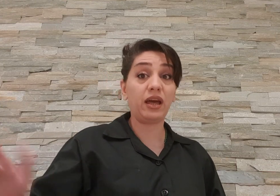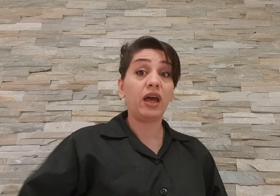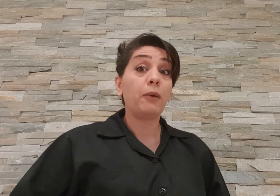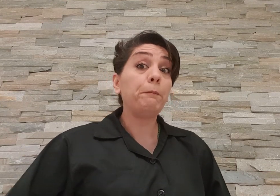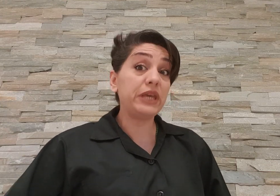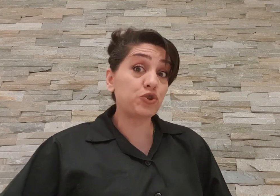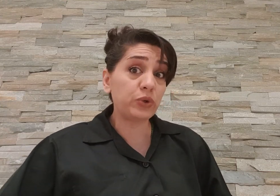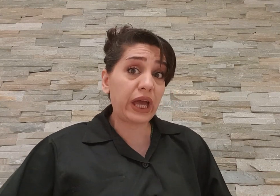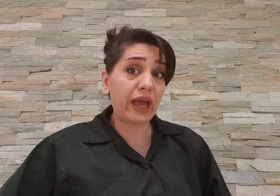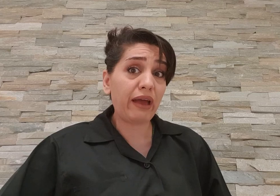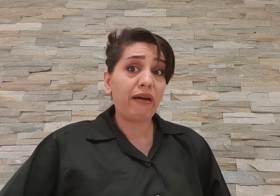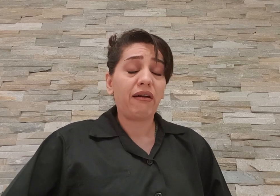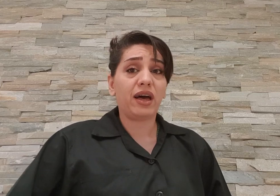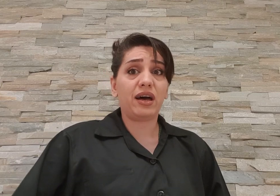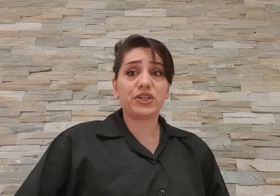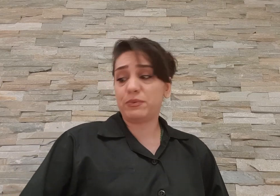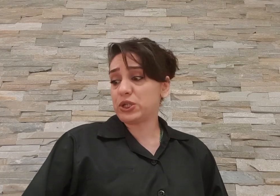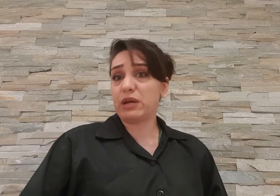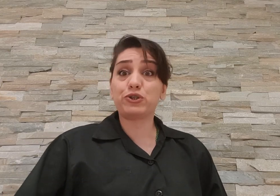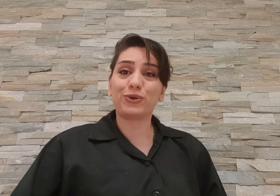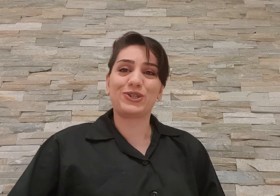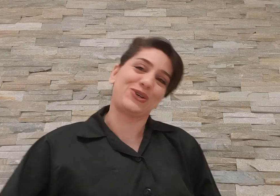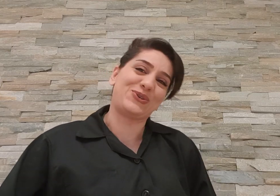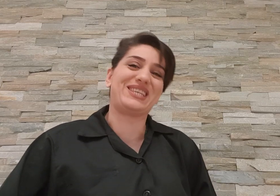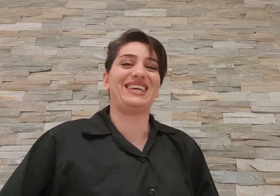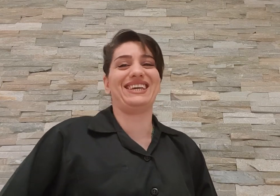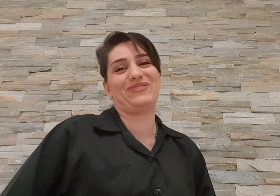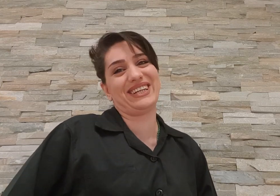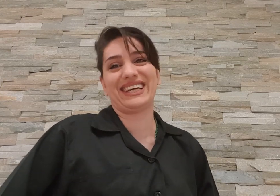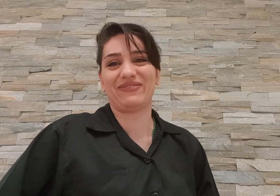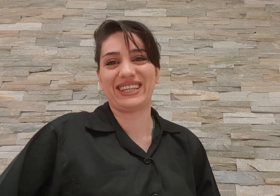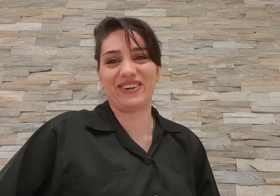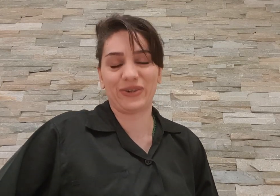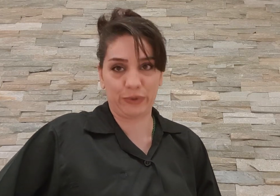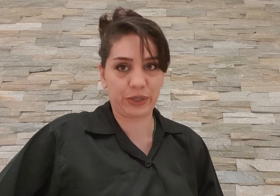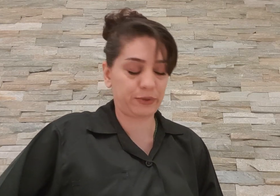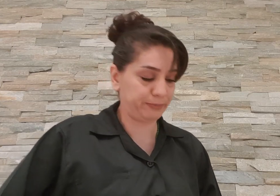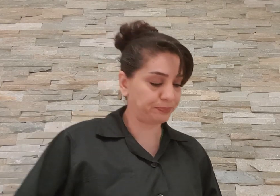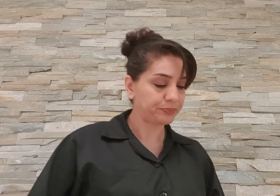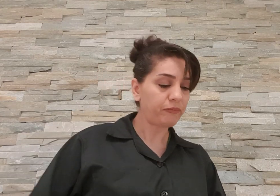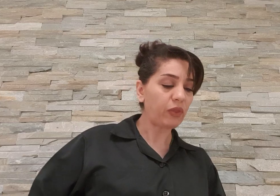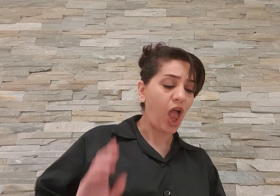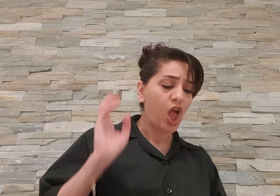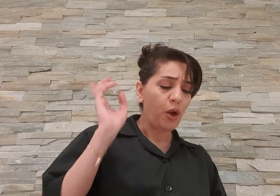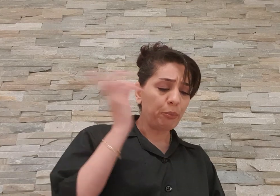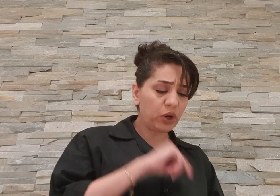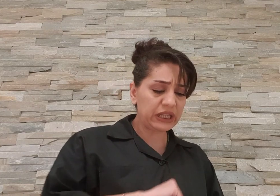میتونه چی بشه به جرب جاسوسی بره خدمت آقایون باشه مورد